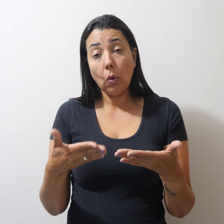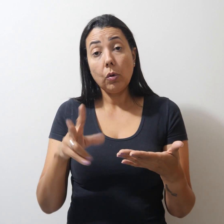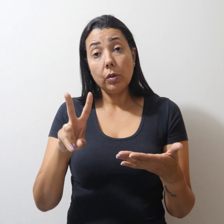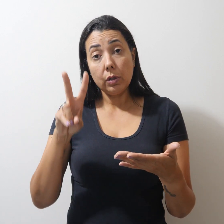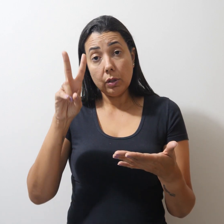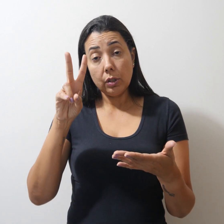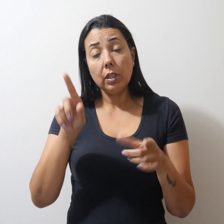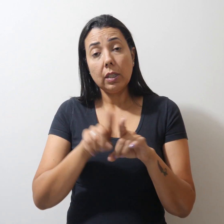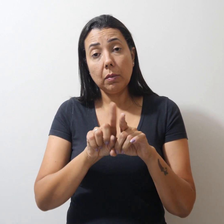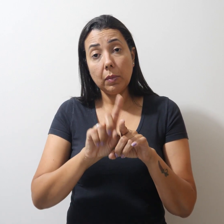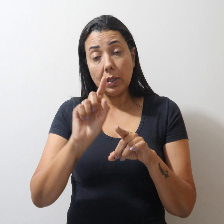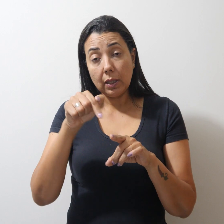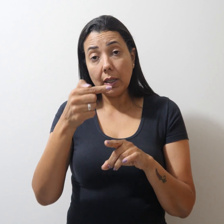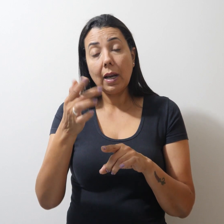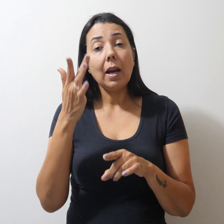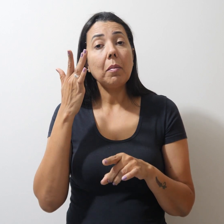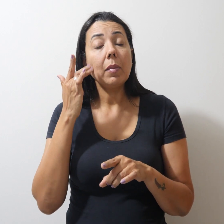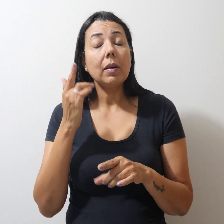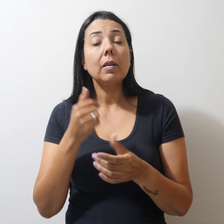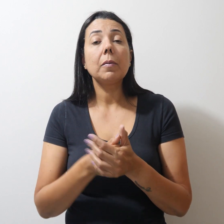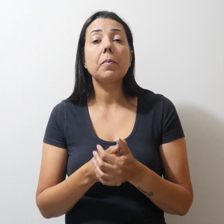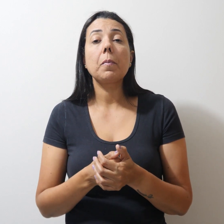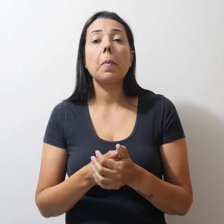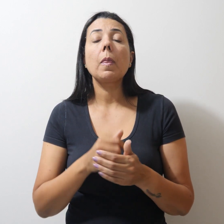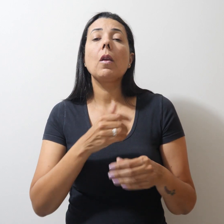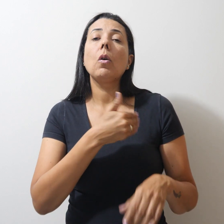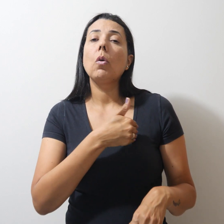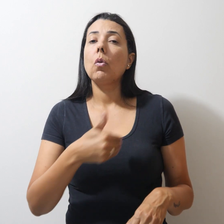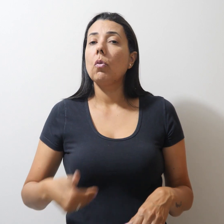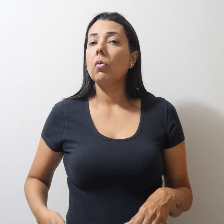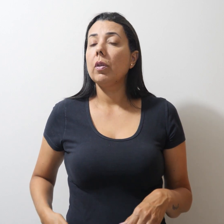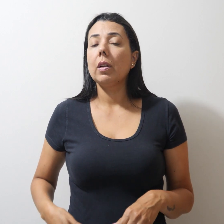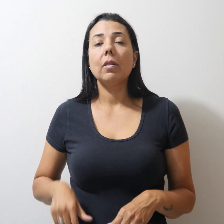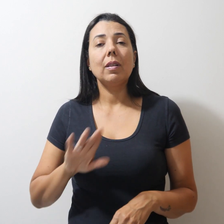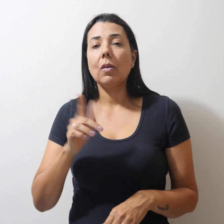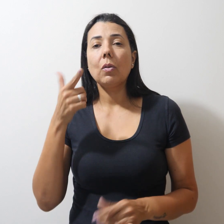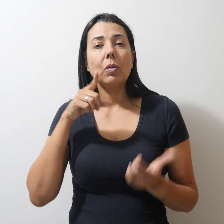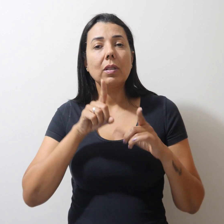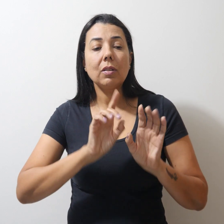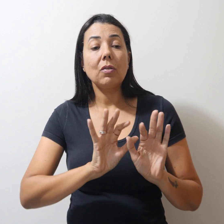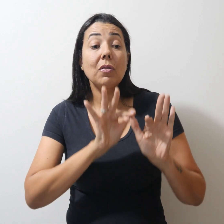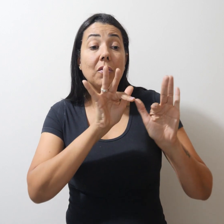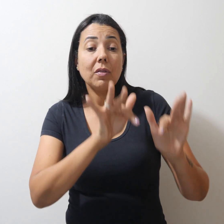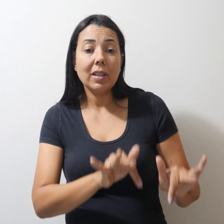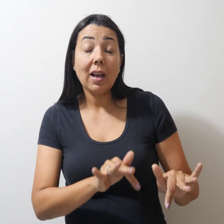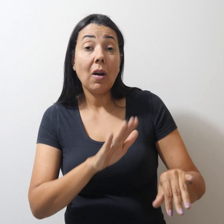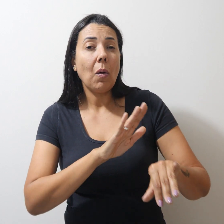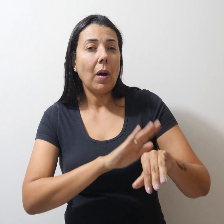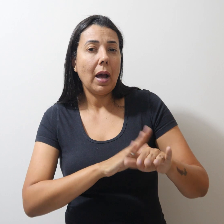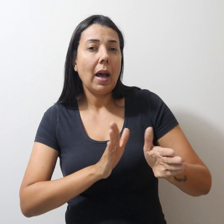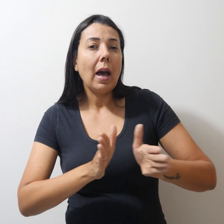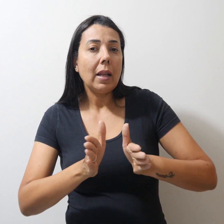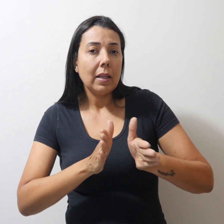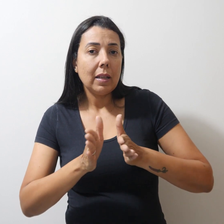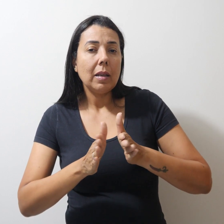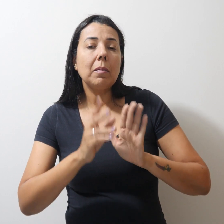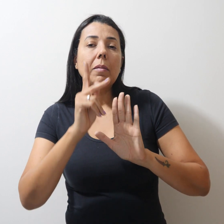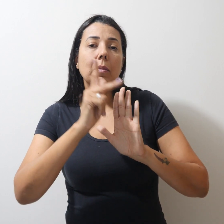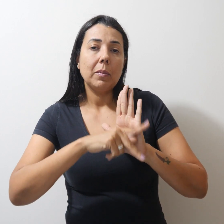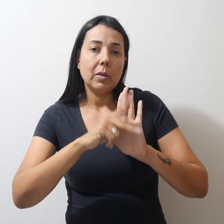turno amanhã. O governo não conseguiu finalizar a tempo os projetos de lei,